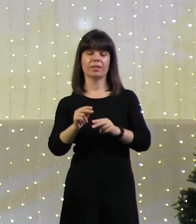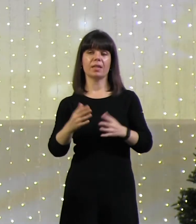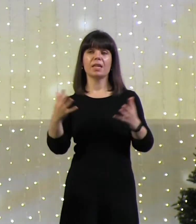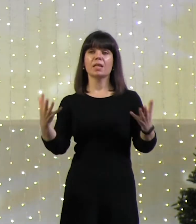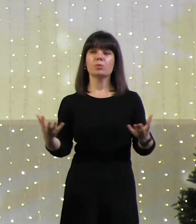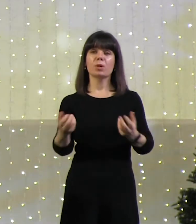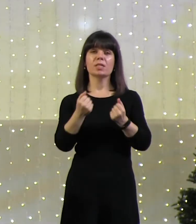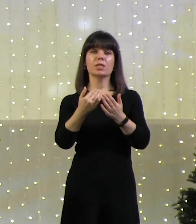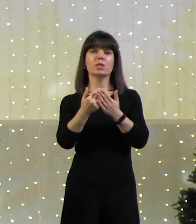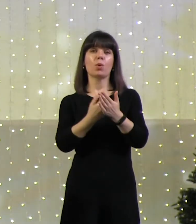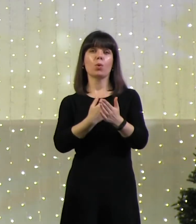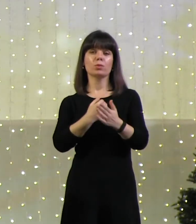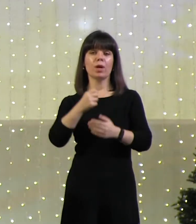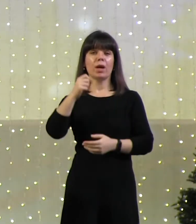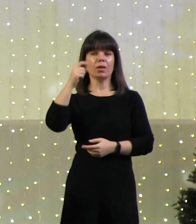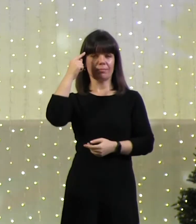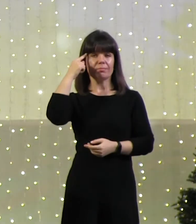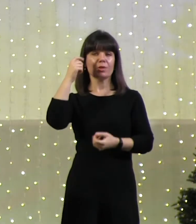глупости,